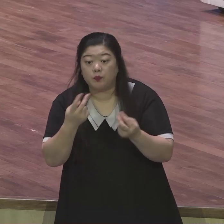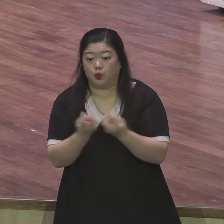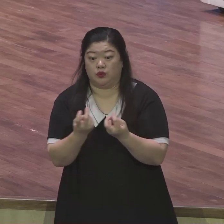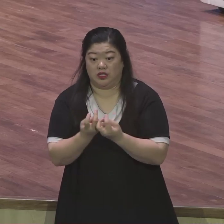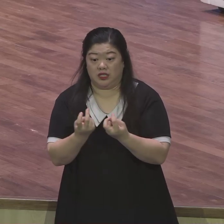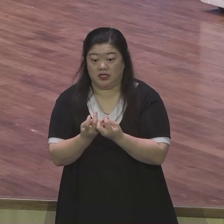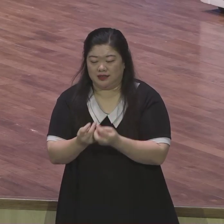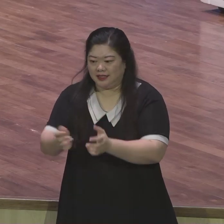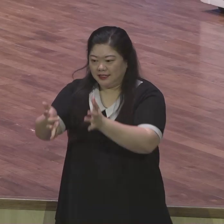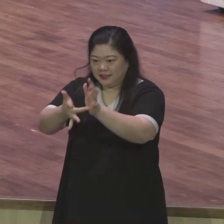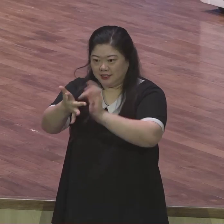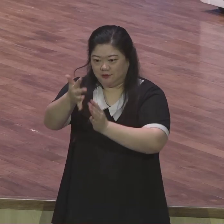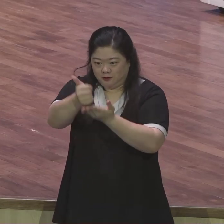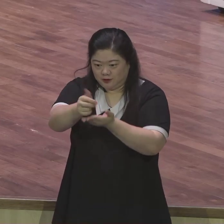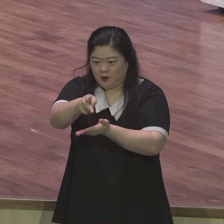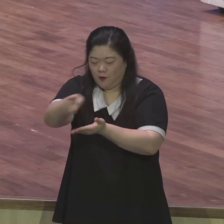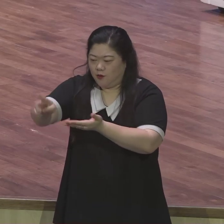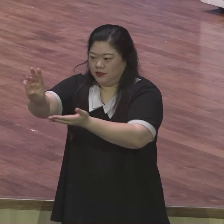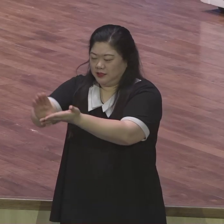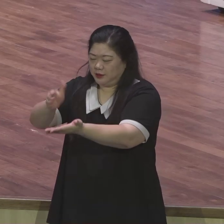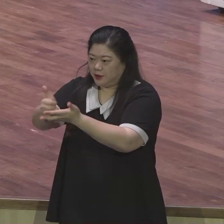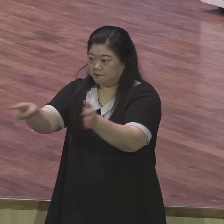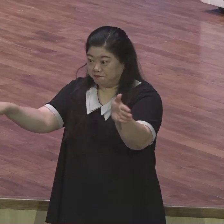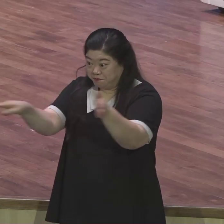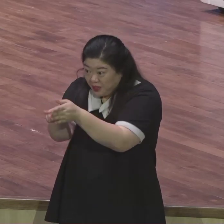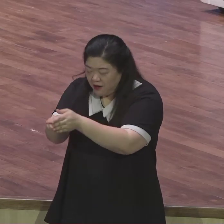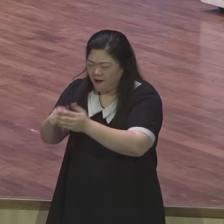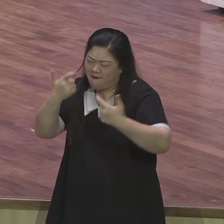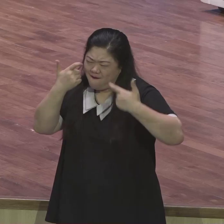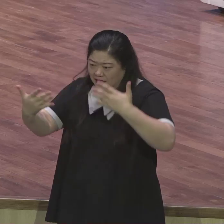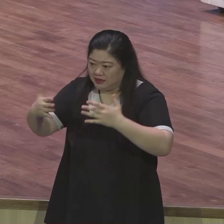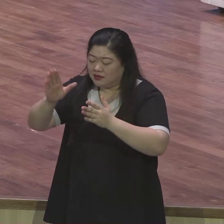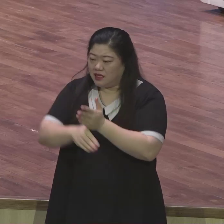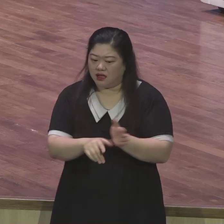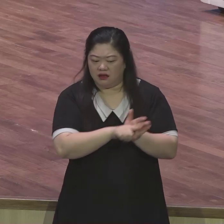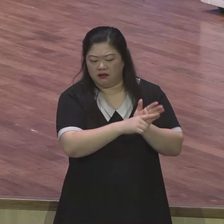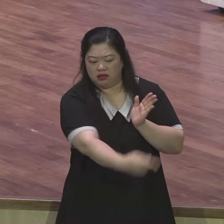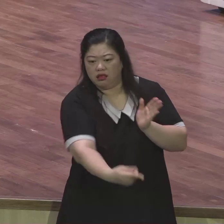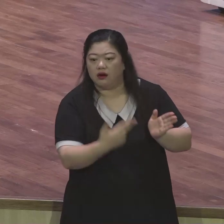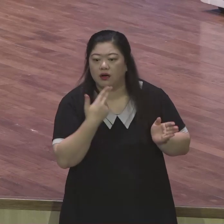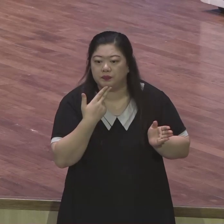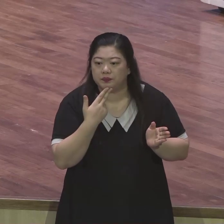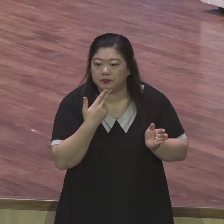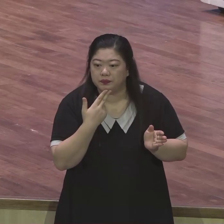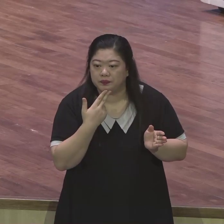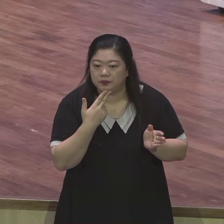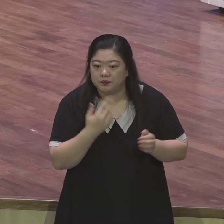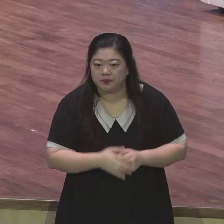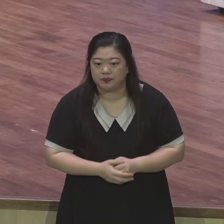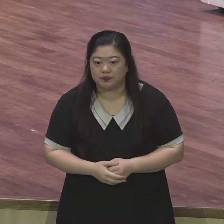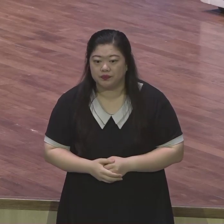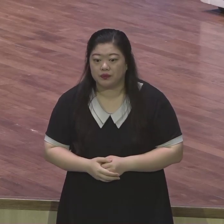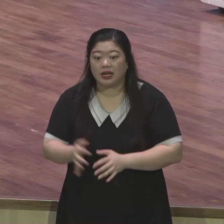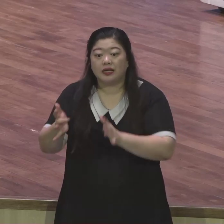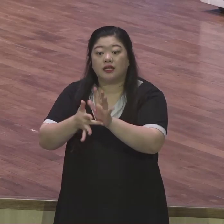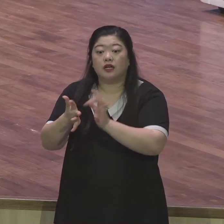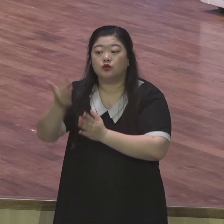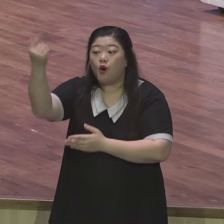그리스도로 진짜로 믿는 믿음입니다 예수님 이 땅에 오셔서 그리스도로 오셔서 인간의